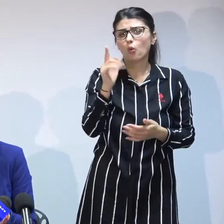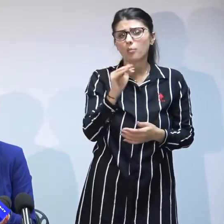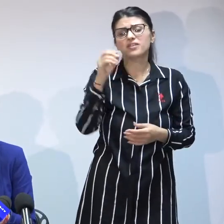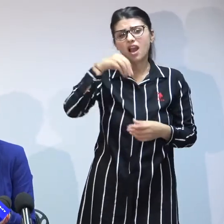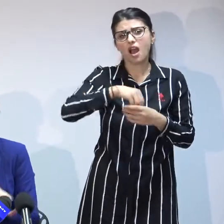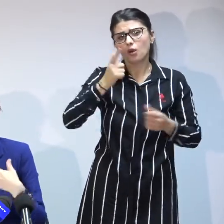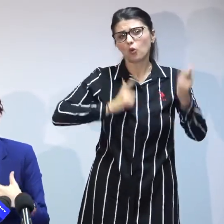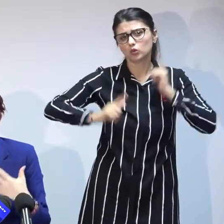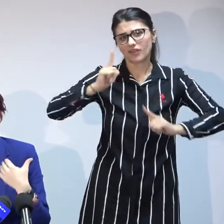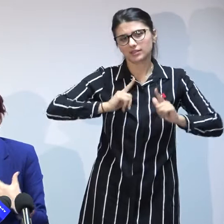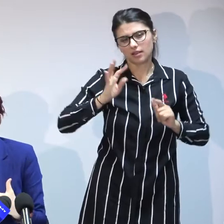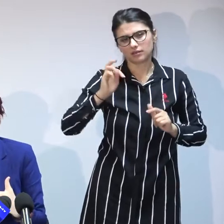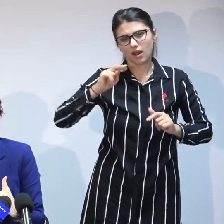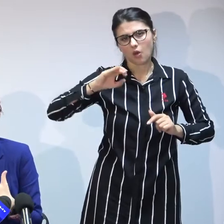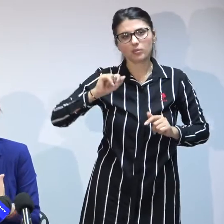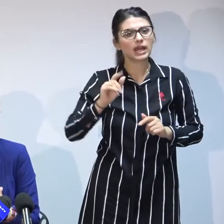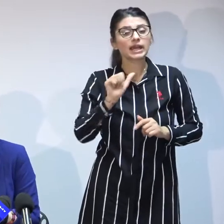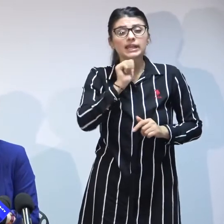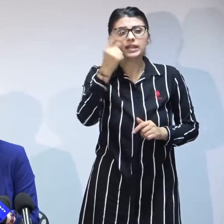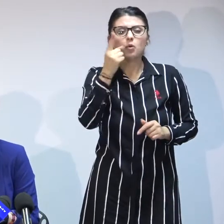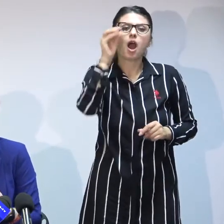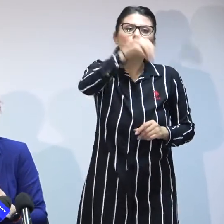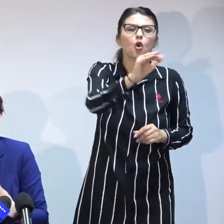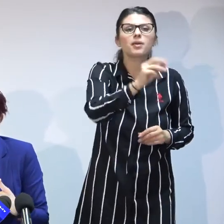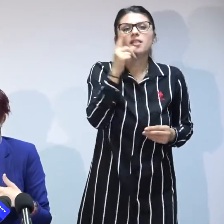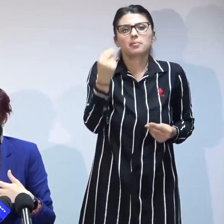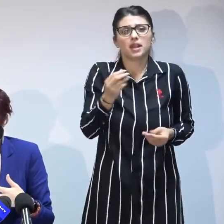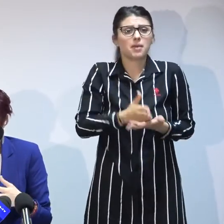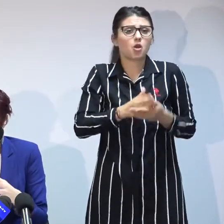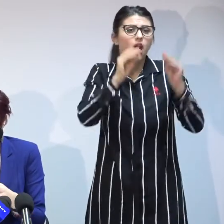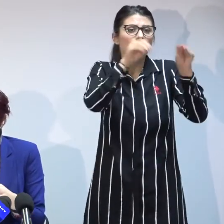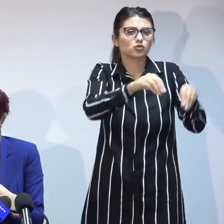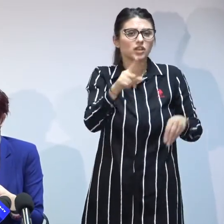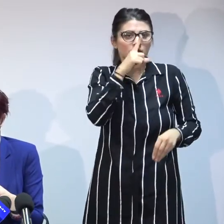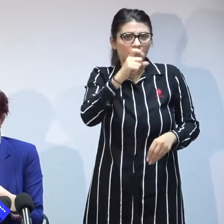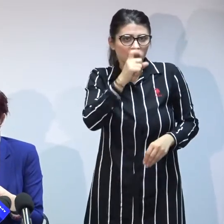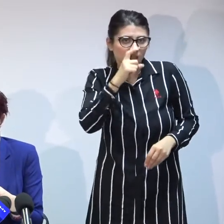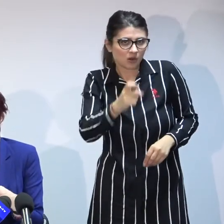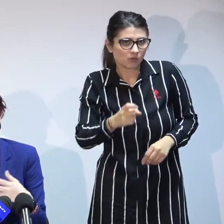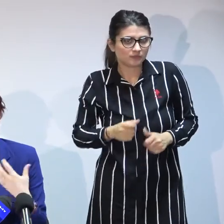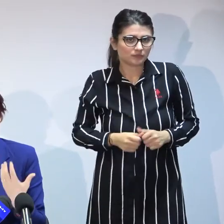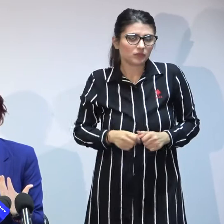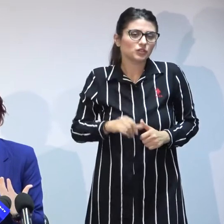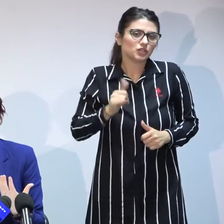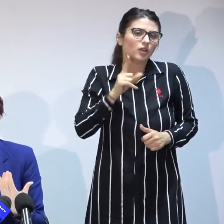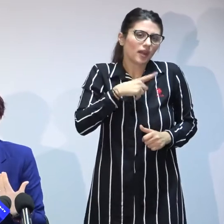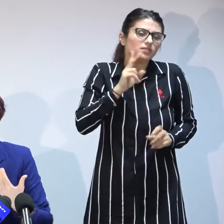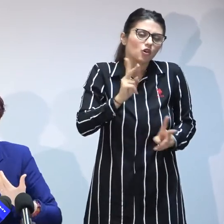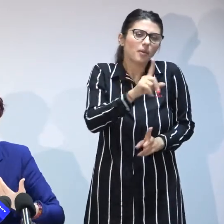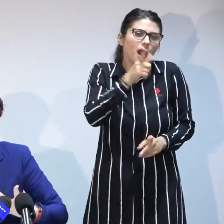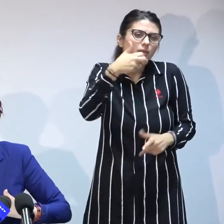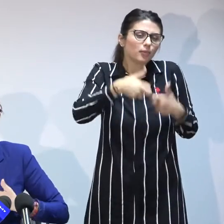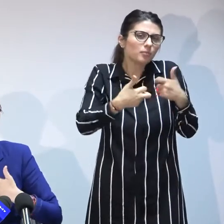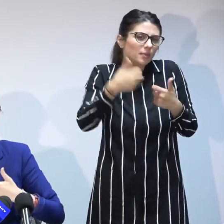o traumă în spate nimeni nu ajunge acolo de bine și atunci e evident că are niște probleme de